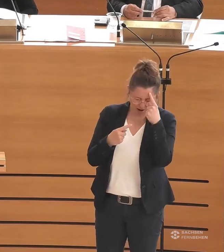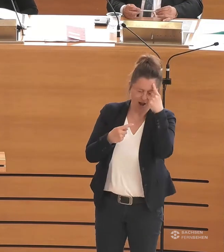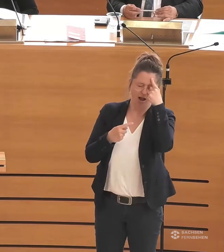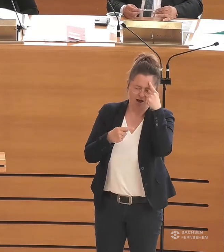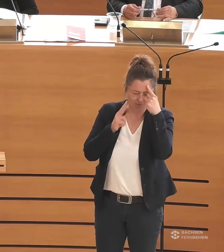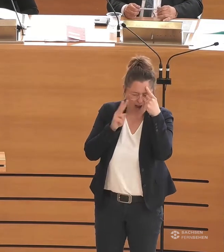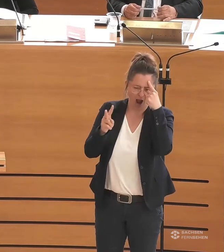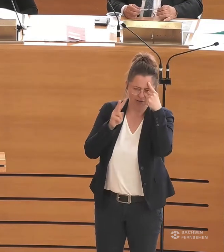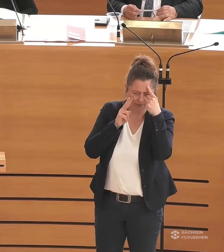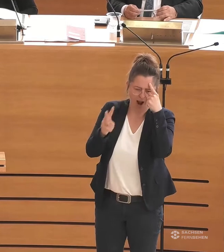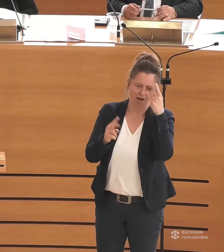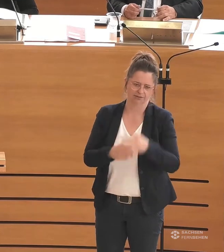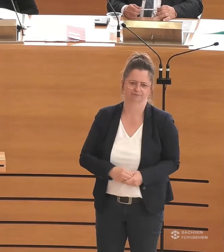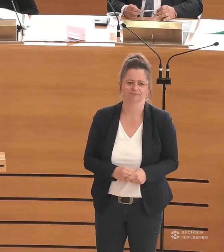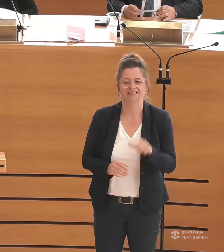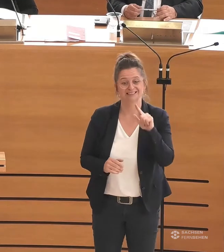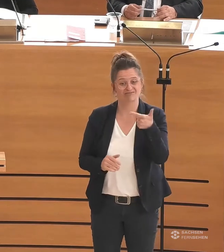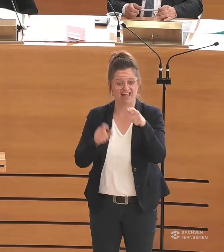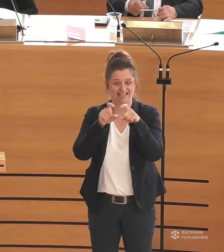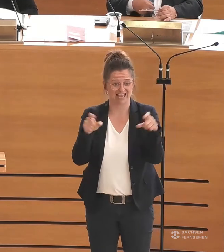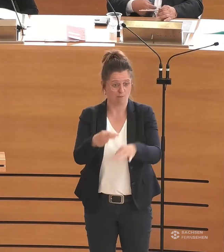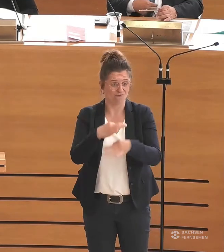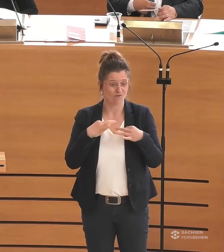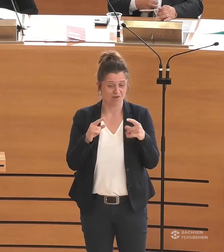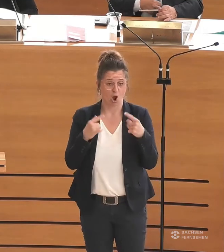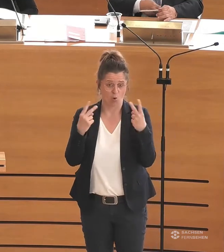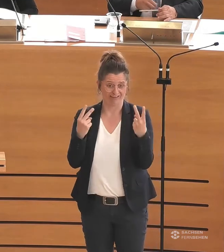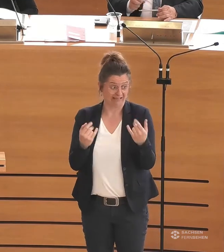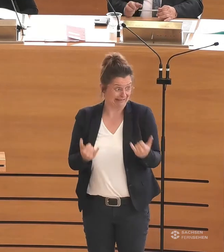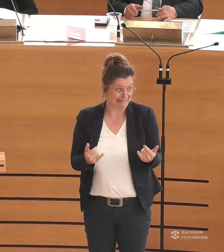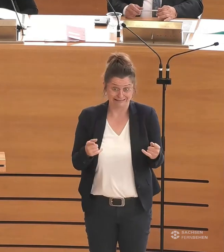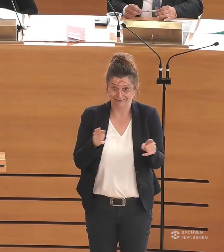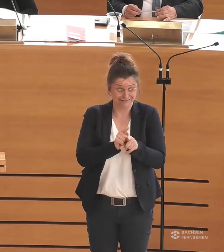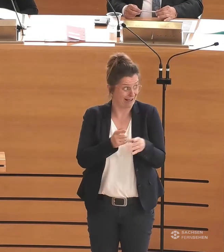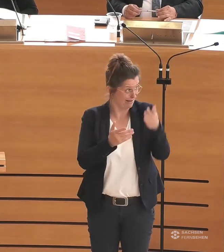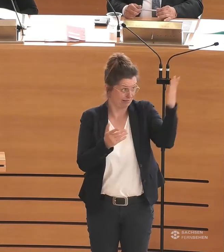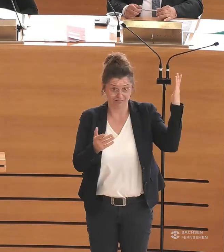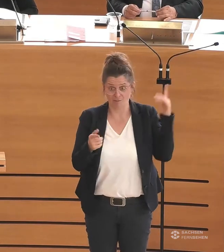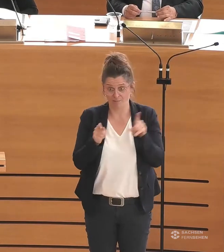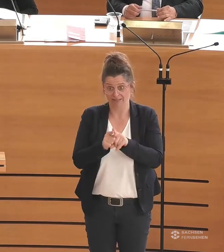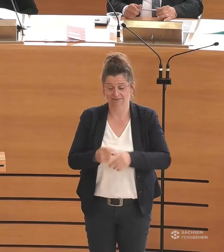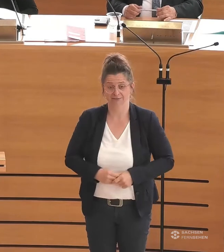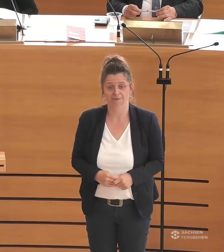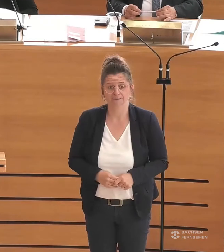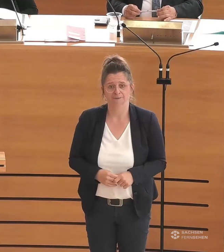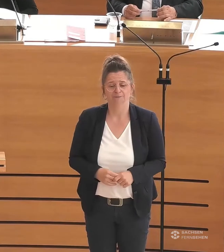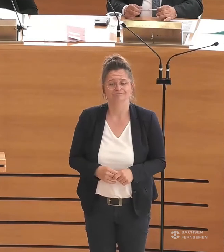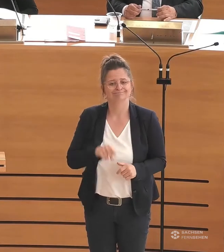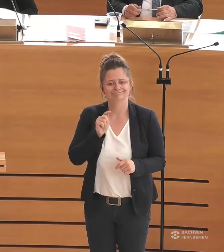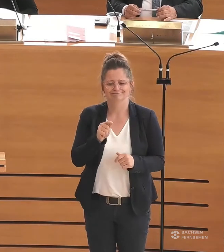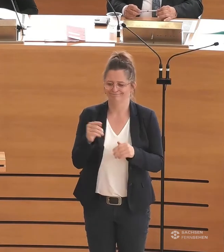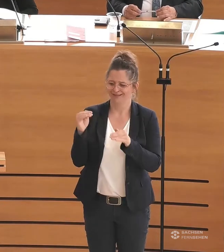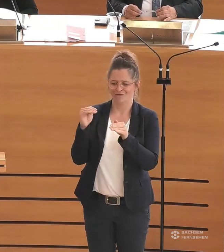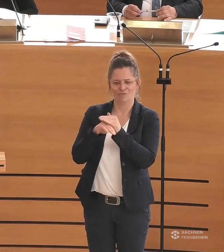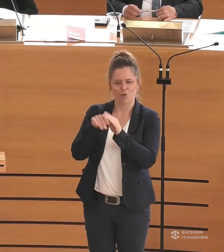Punkt, der ebenfalls sehr, sehr wichtig ist und der auch jetzt wieder akut und präsent ist, das ist eben die Tatsache, dass auch sehr viele